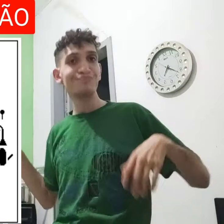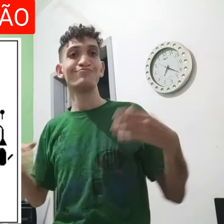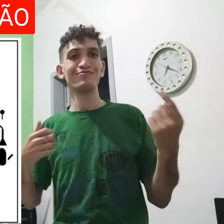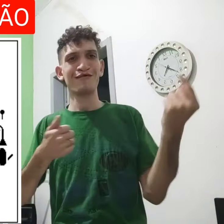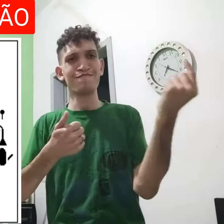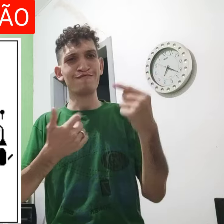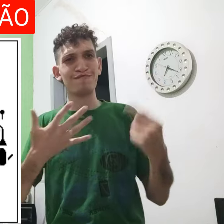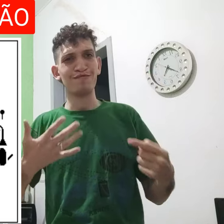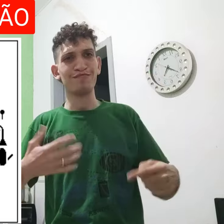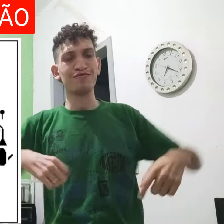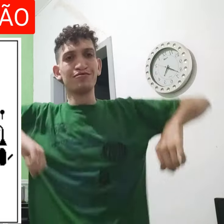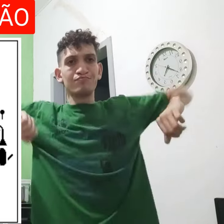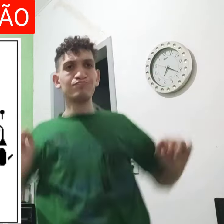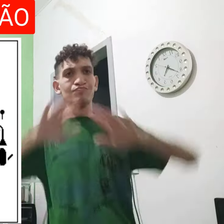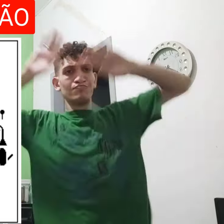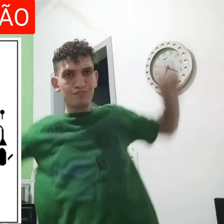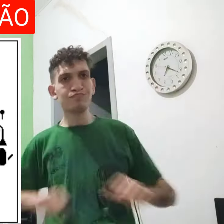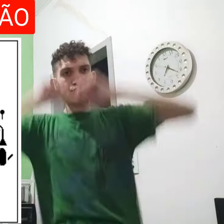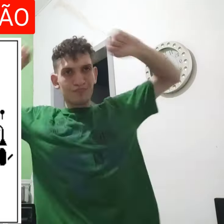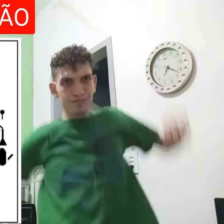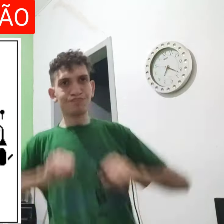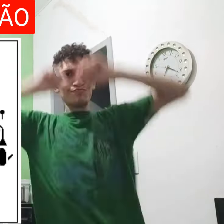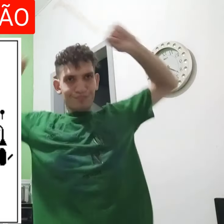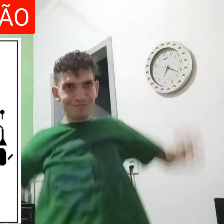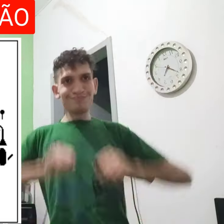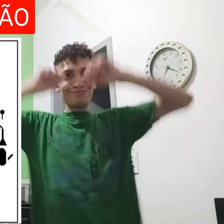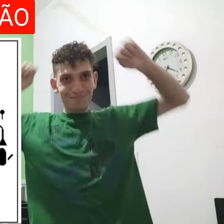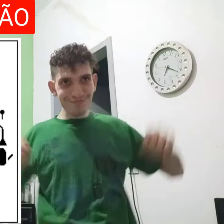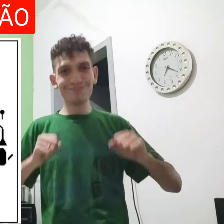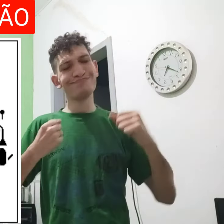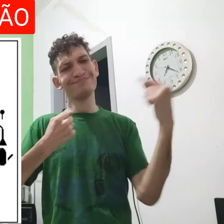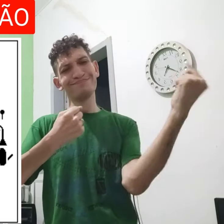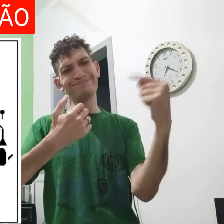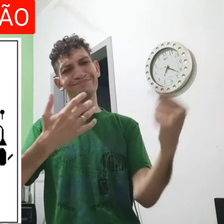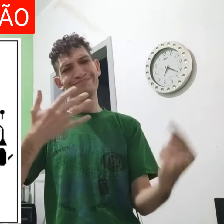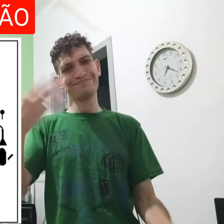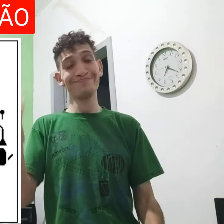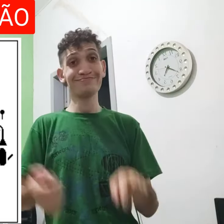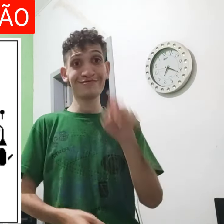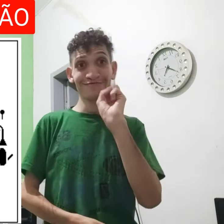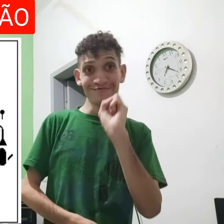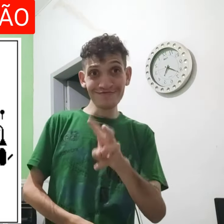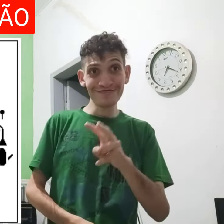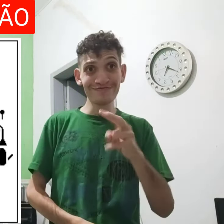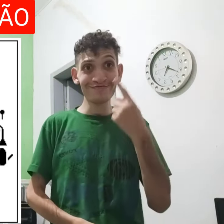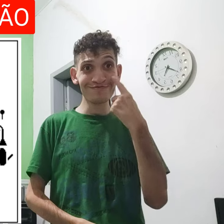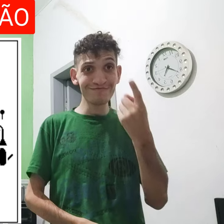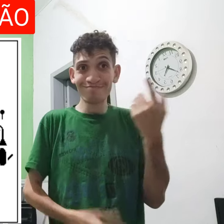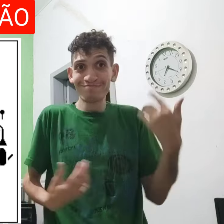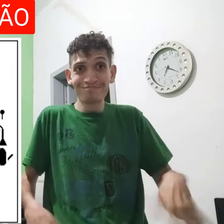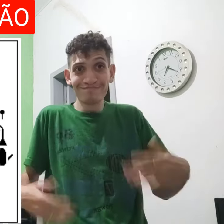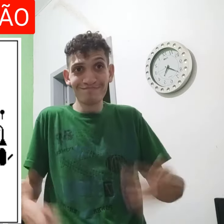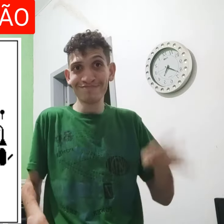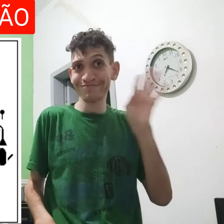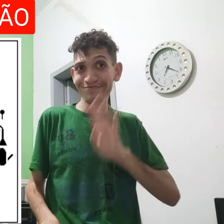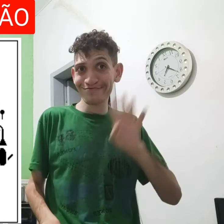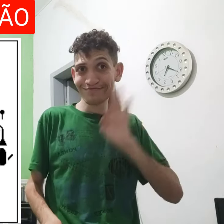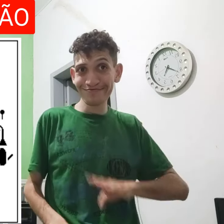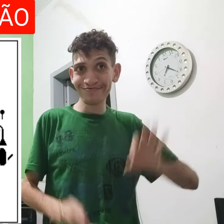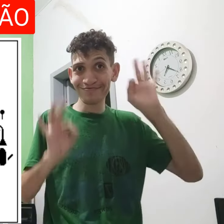tem vários tipos como assim várias modalidades estão vindo uau